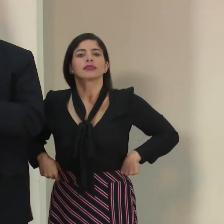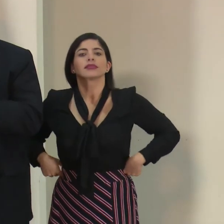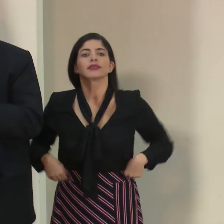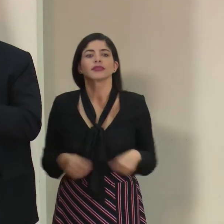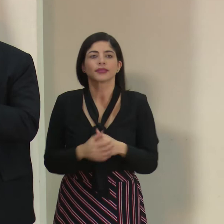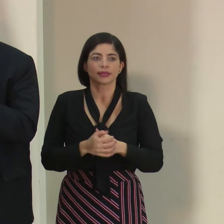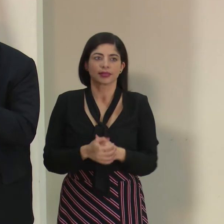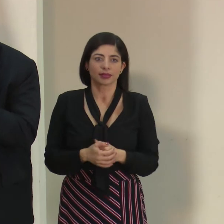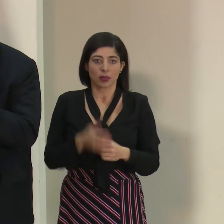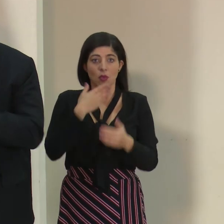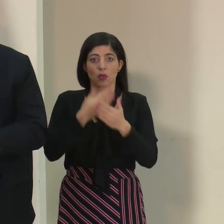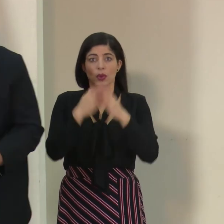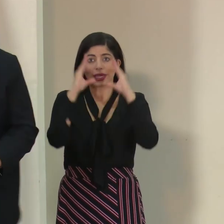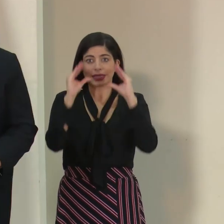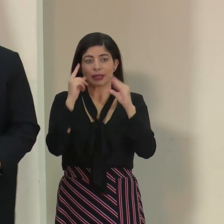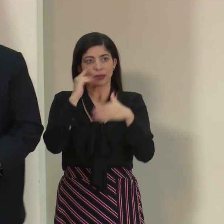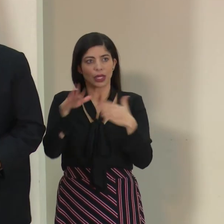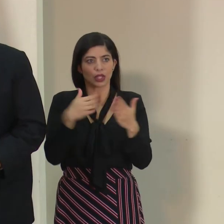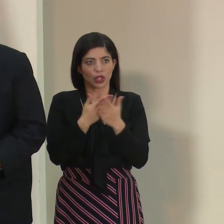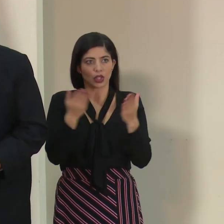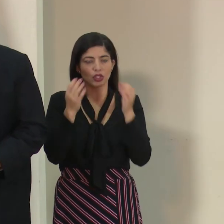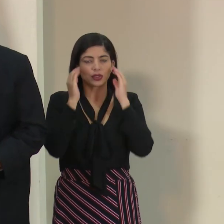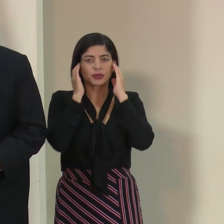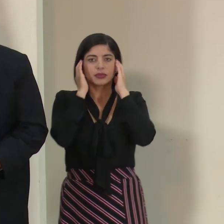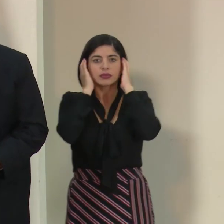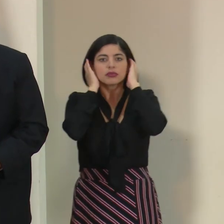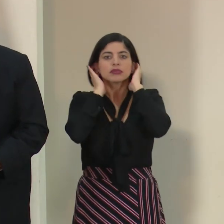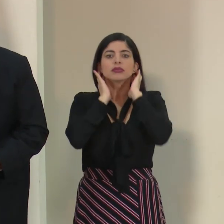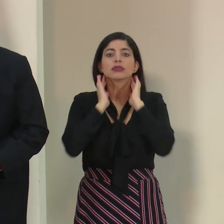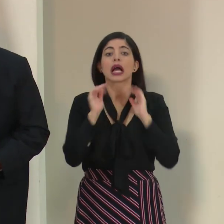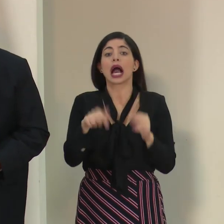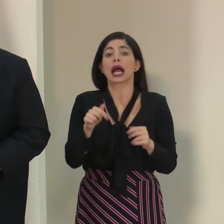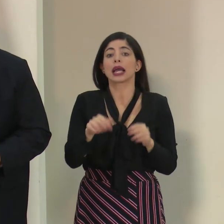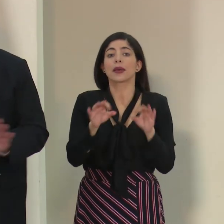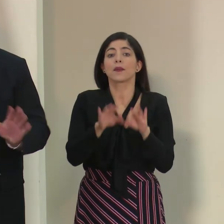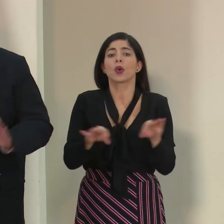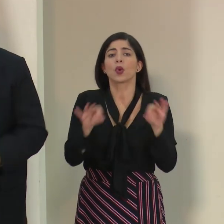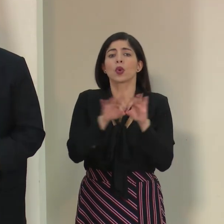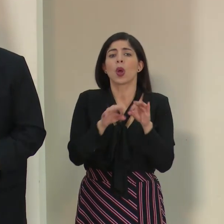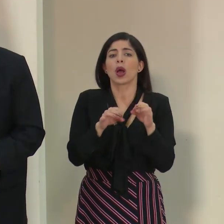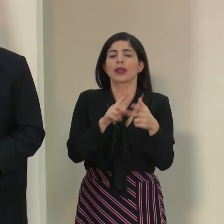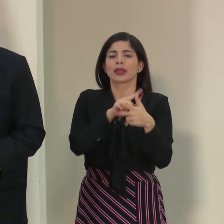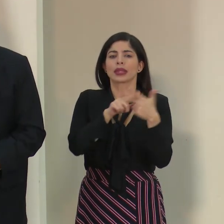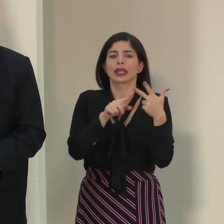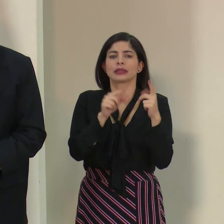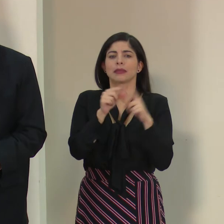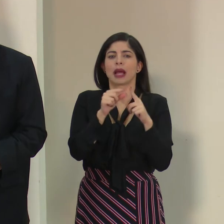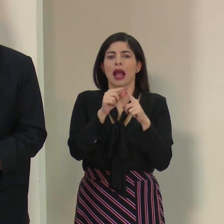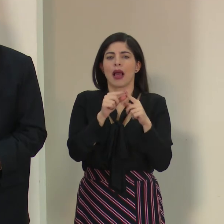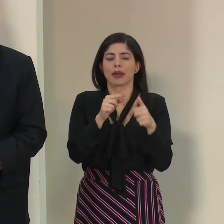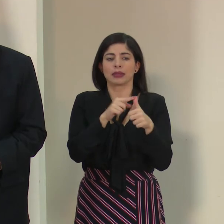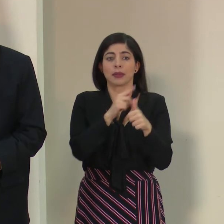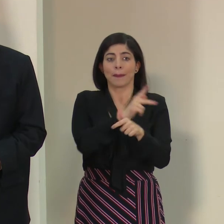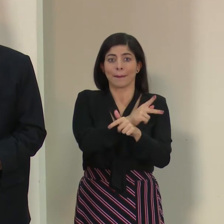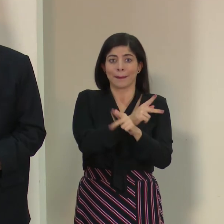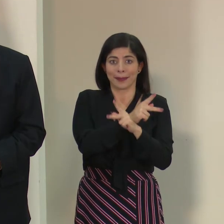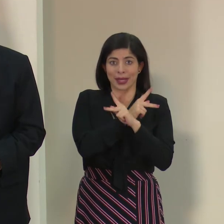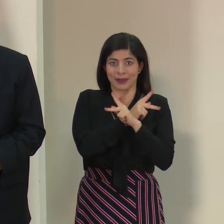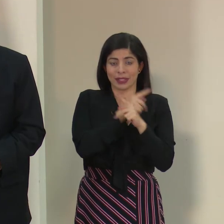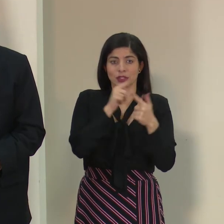Bueno, buenas tardes a todos. Aquí lo importante, hay tres palabras claves, prevención,